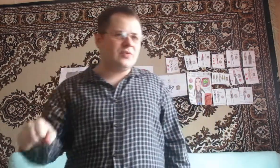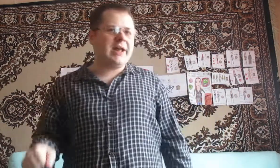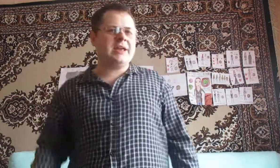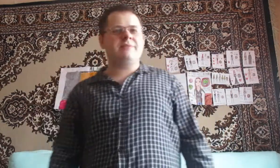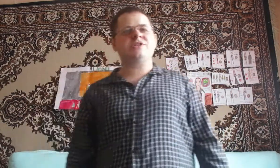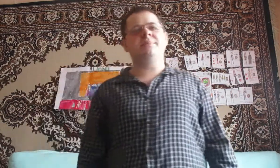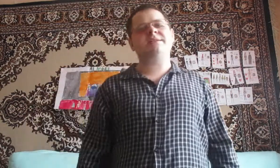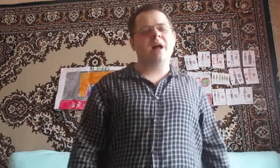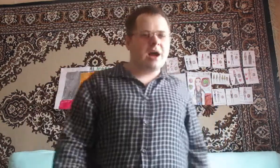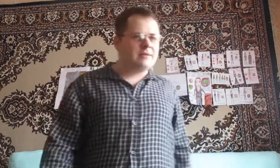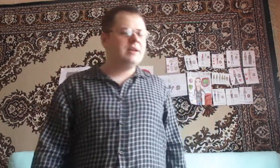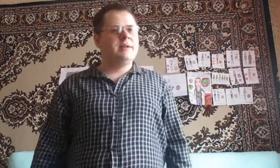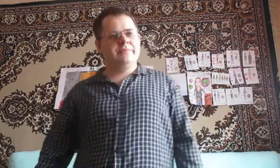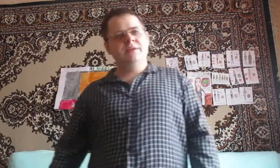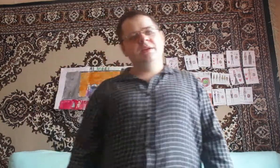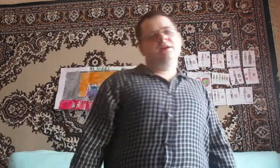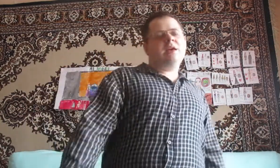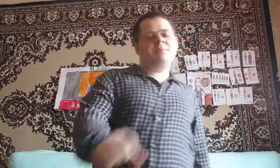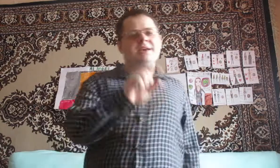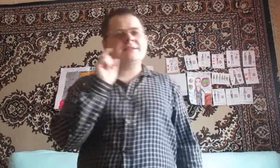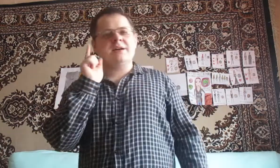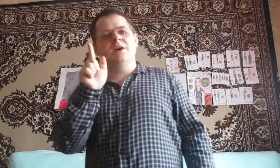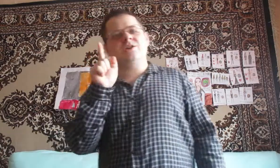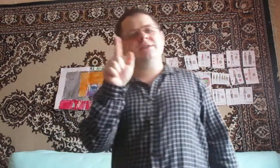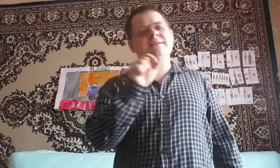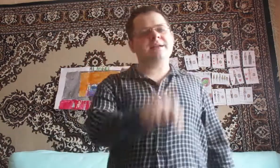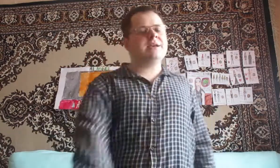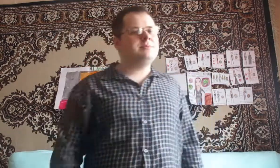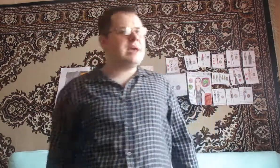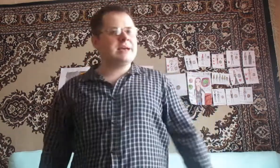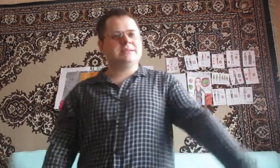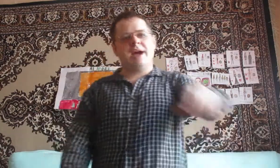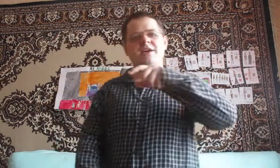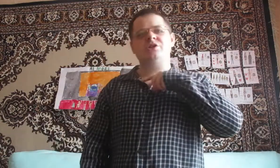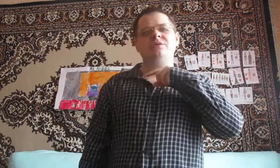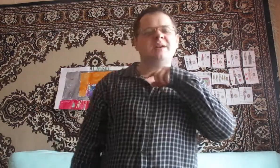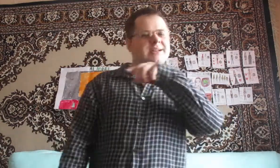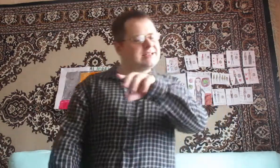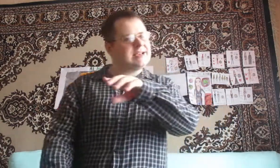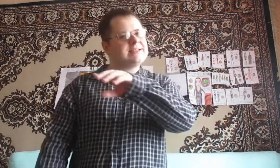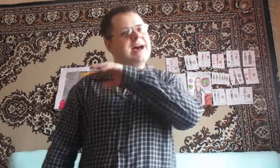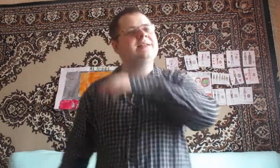твоих волшебных слов И мне так хочется тебе о своих чувствах рассказать